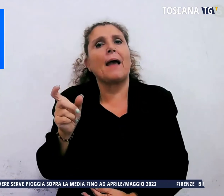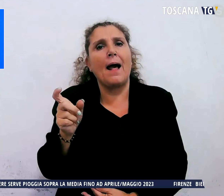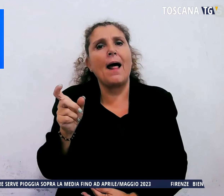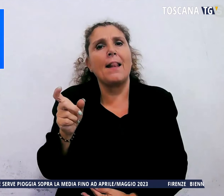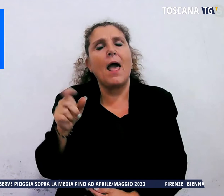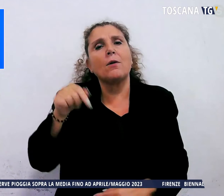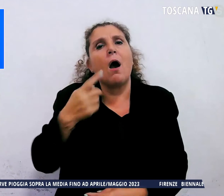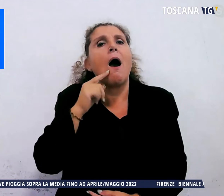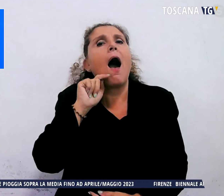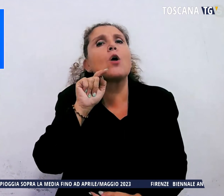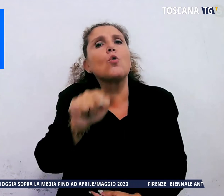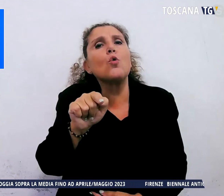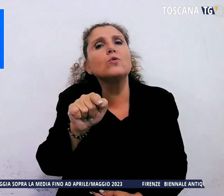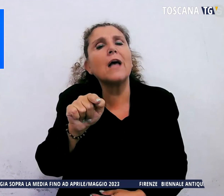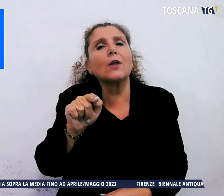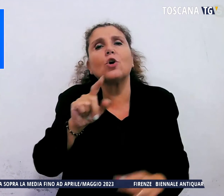anche di evasione.